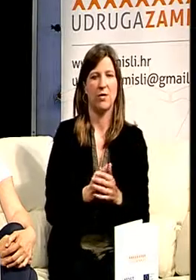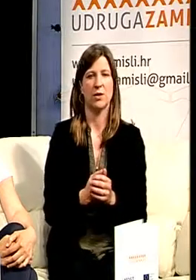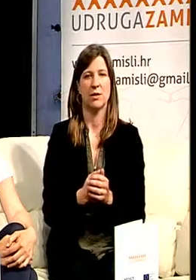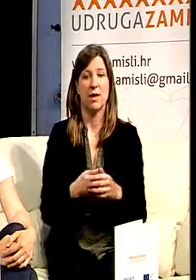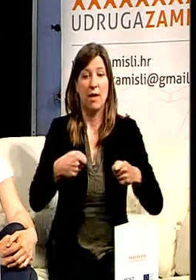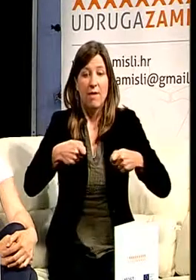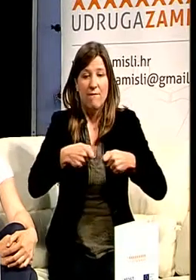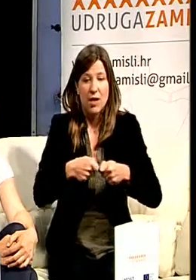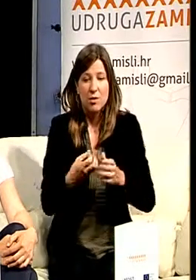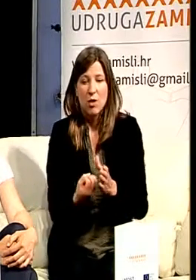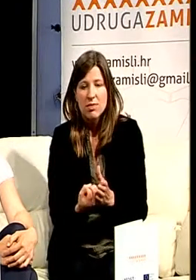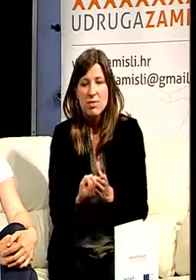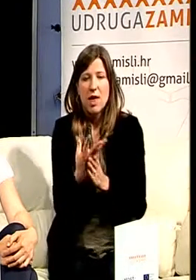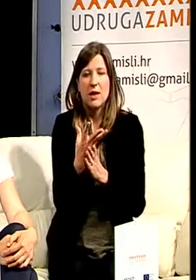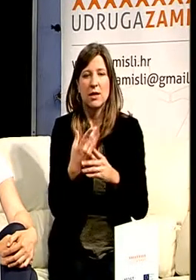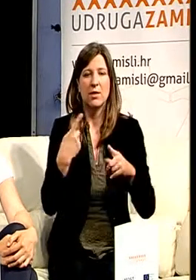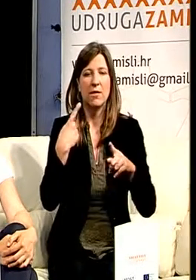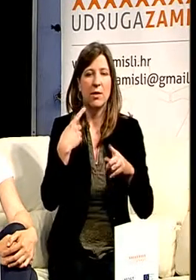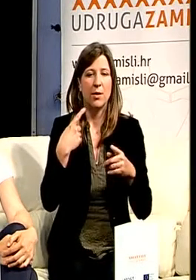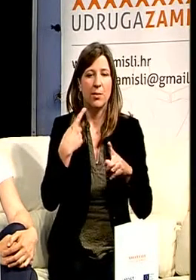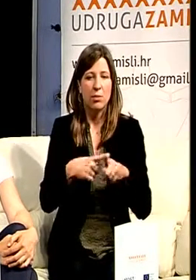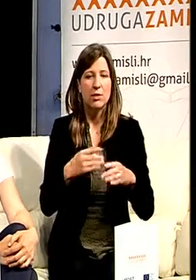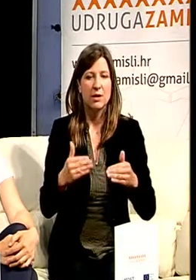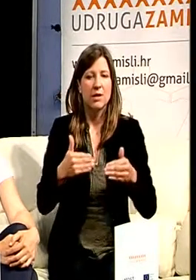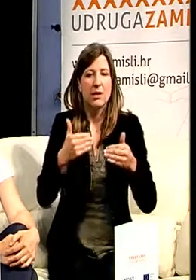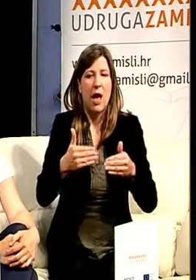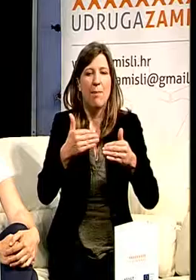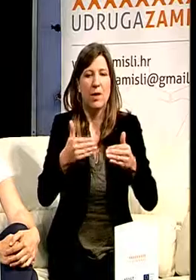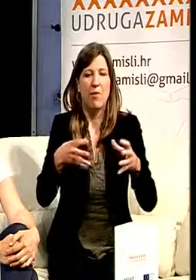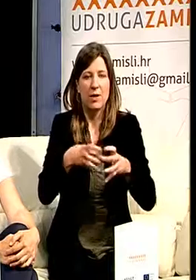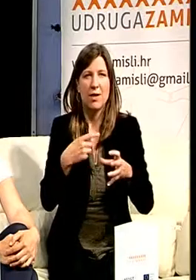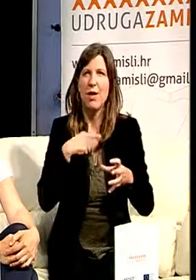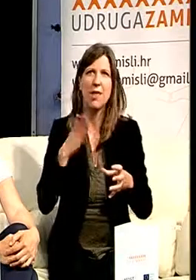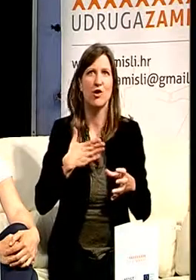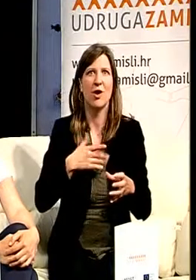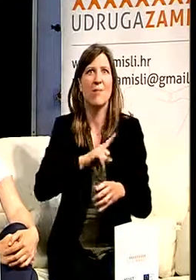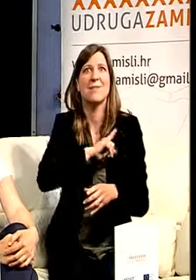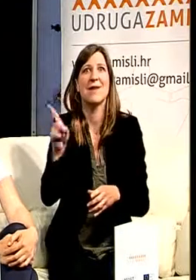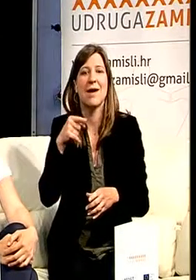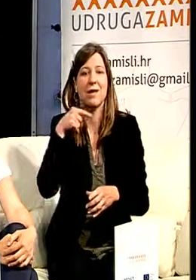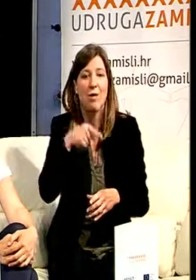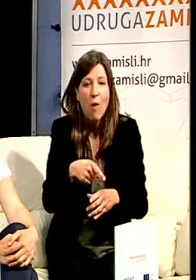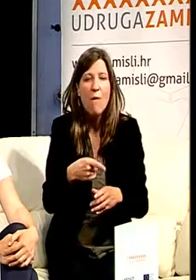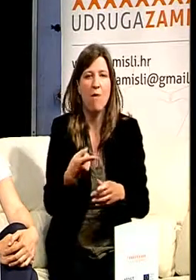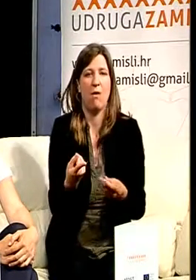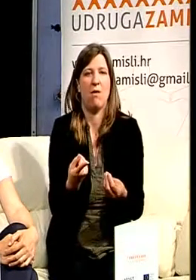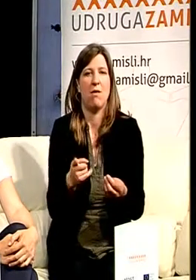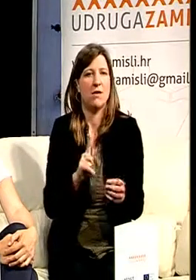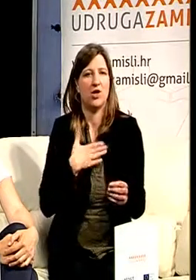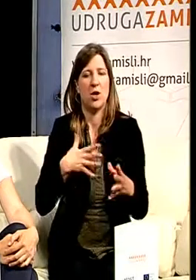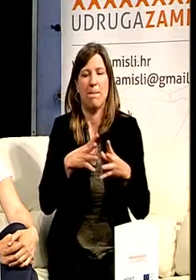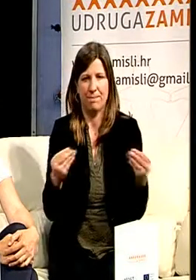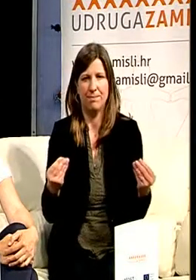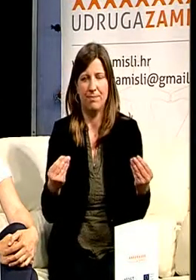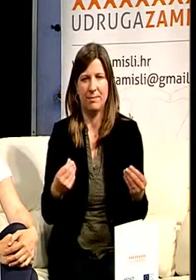u životu i razvoju odruge. Evo, ja ne bi voljela da te aktivnosti ikada prestanu i nestanu iz odruge zamisli. Ono što